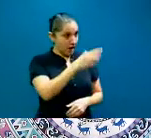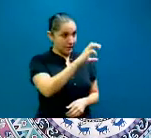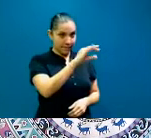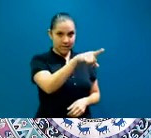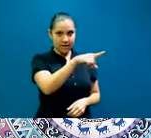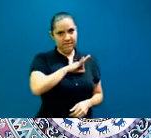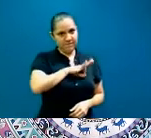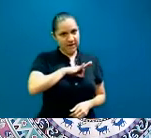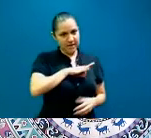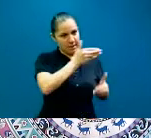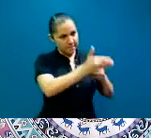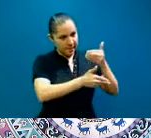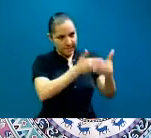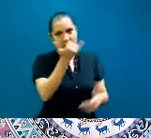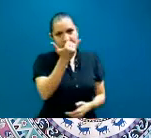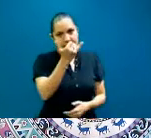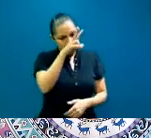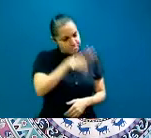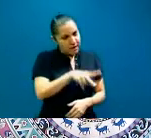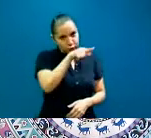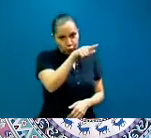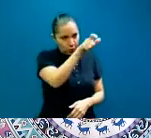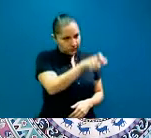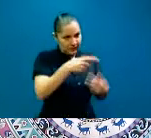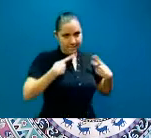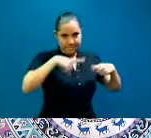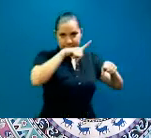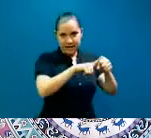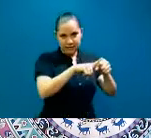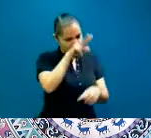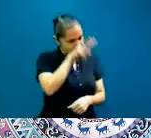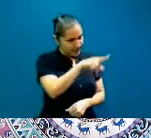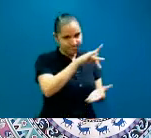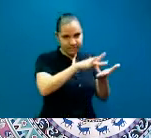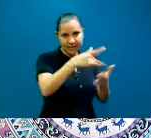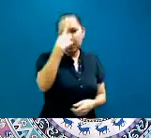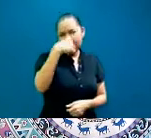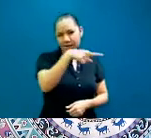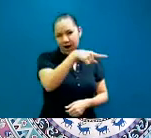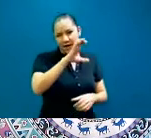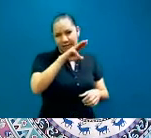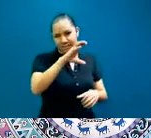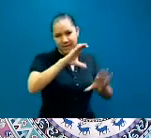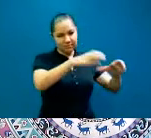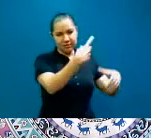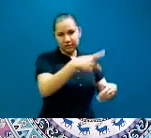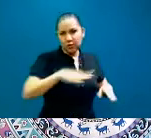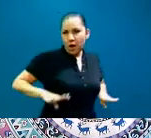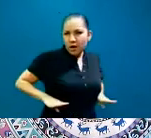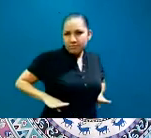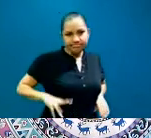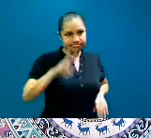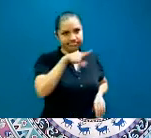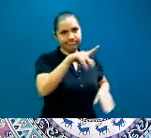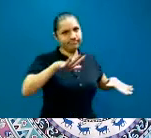personal, porque sí, yo siento que le diste una vuelta radical a la actitud, sobre todo, ¿no? De apertura, de hermandad y